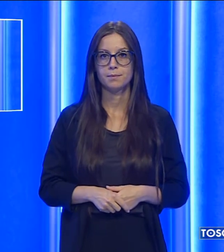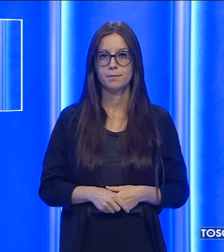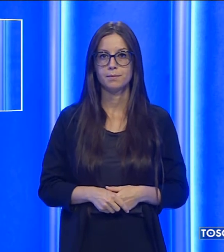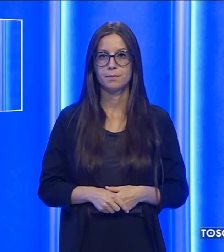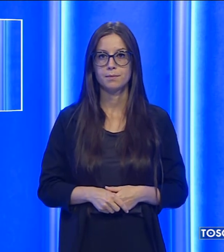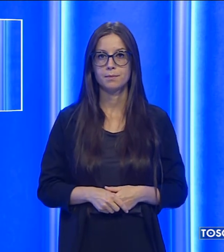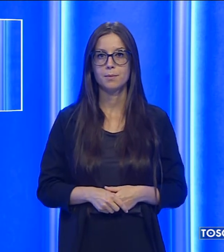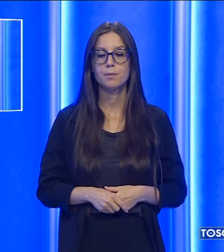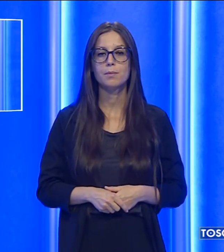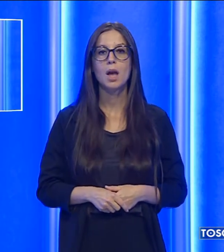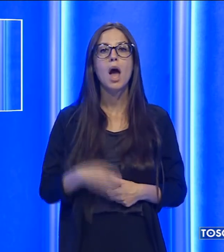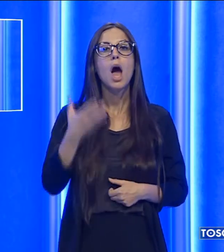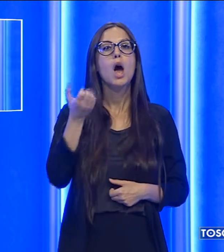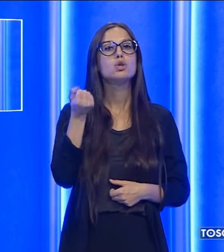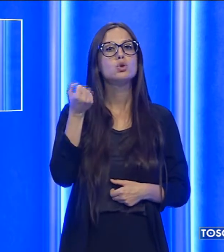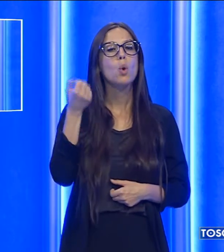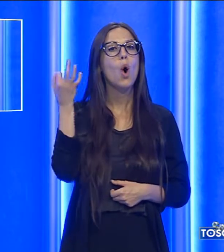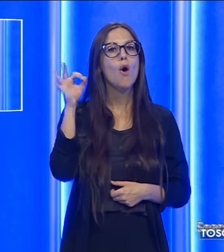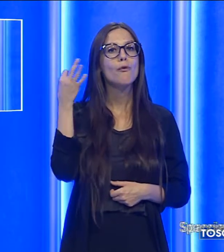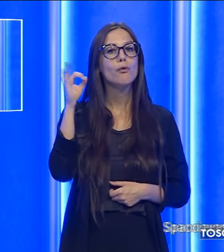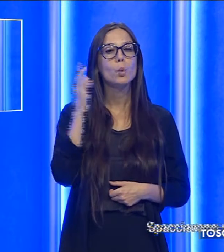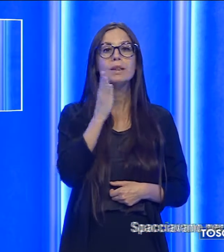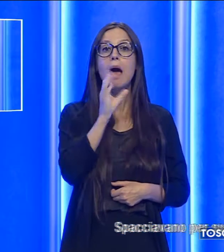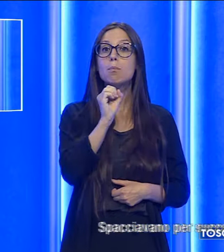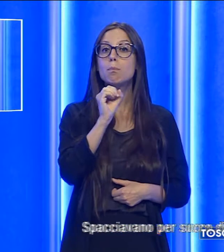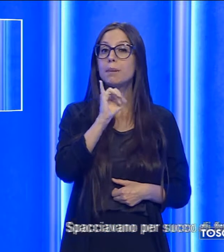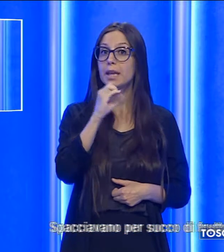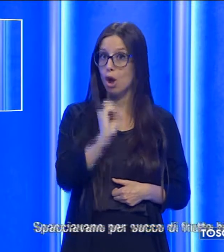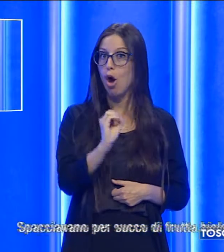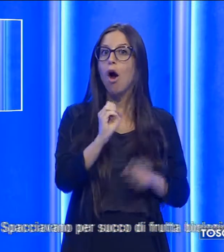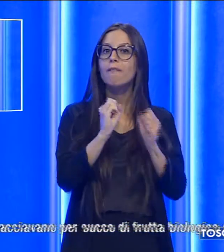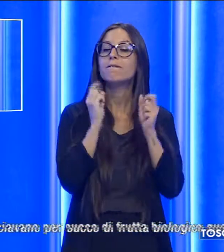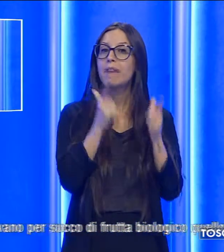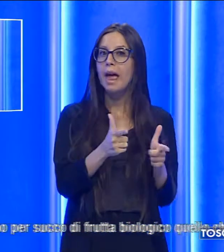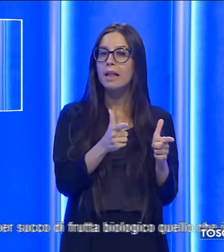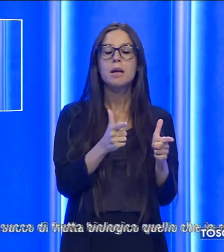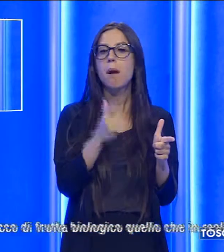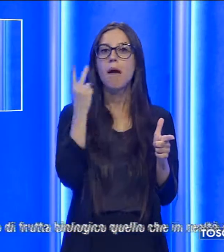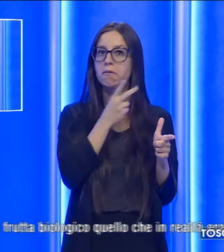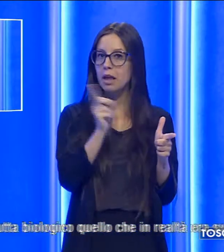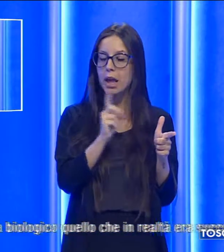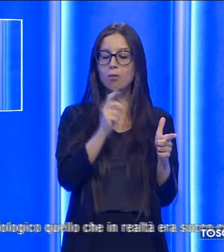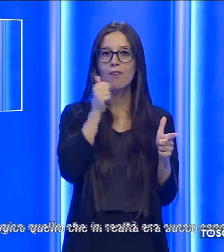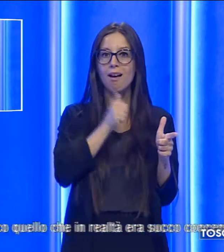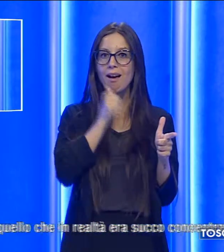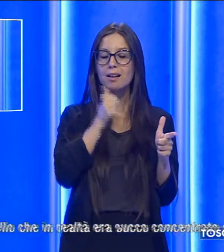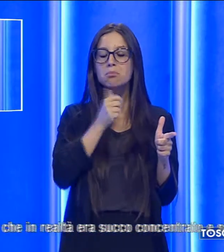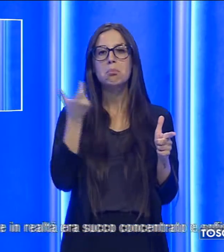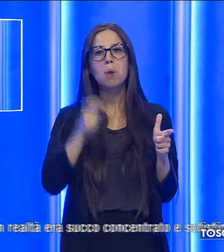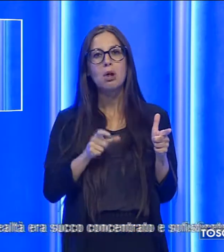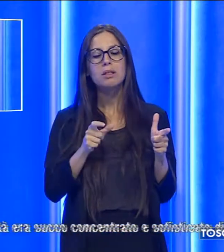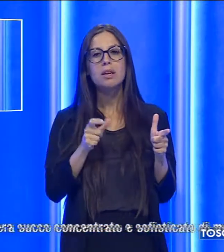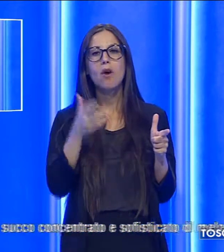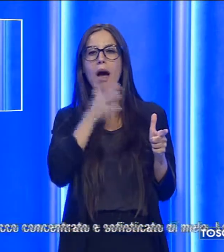Spacciavano per succo di frutta biologico quello che in realtà invece era succo concentrato e sofisticato di mela.